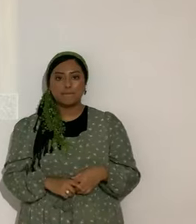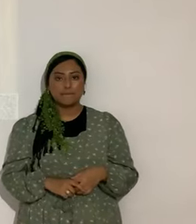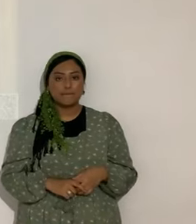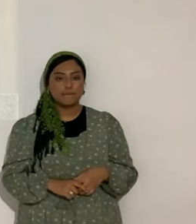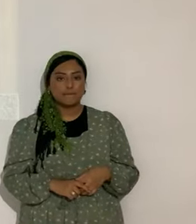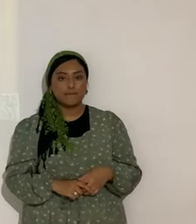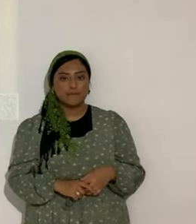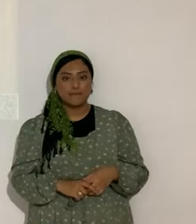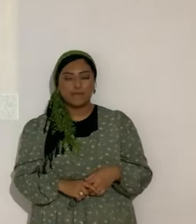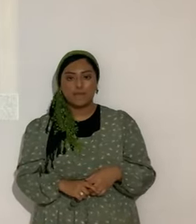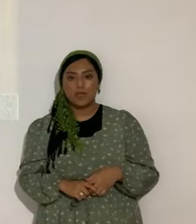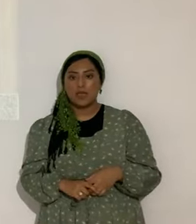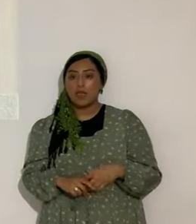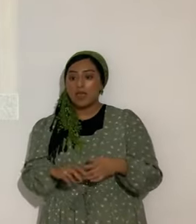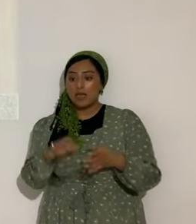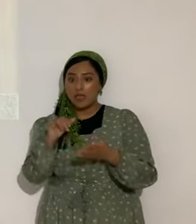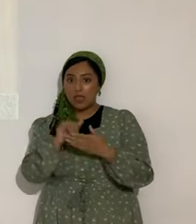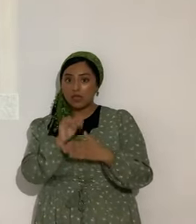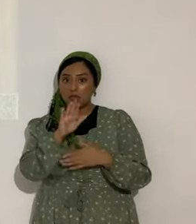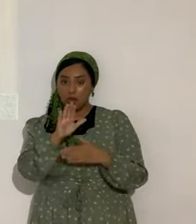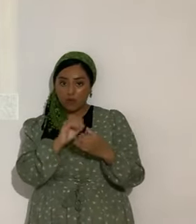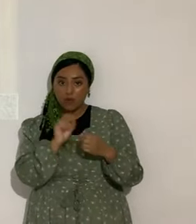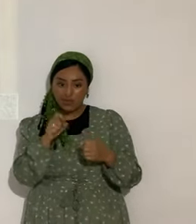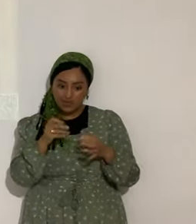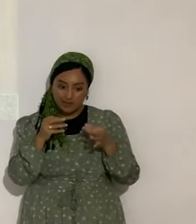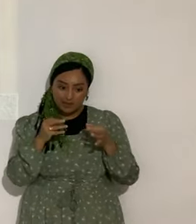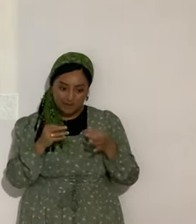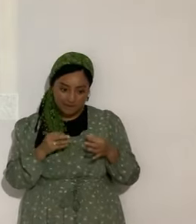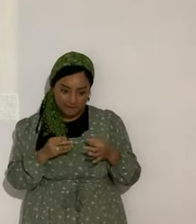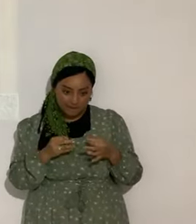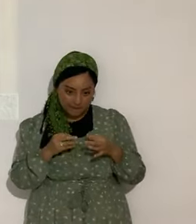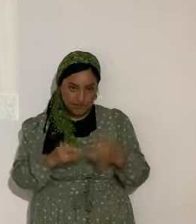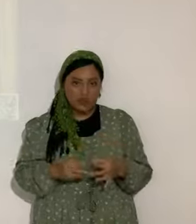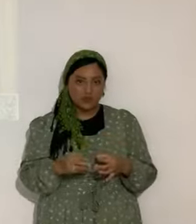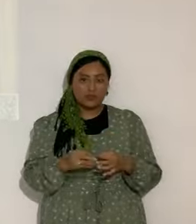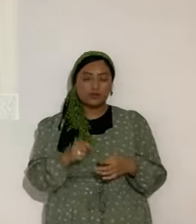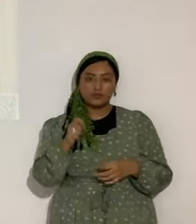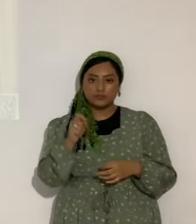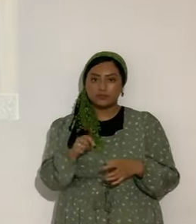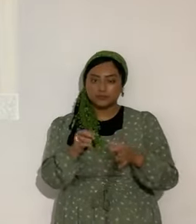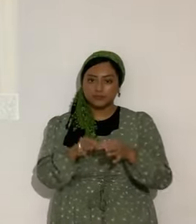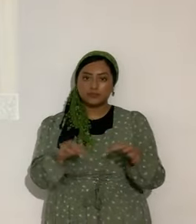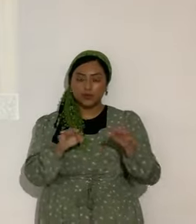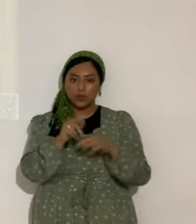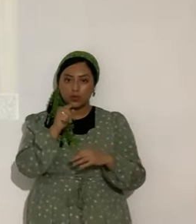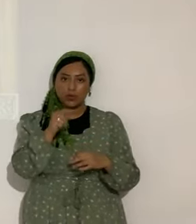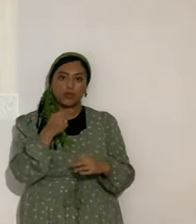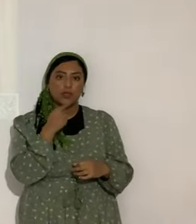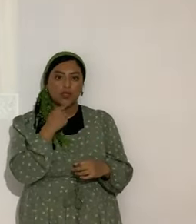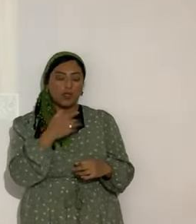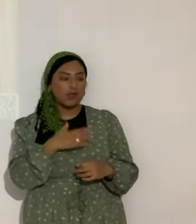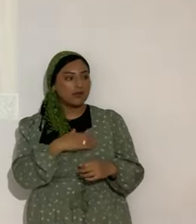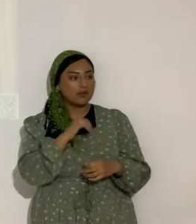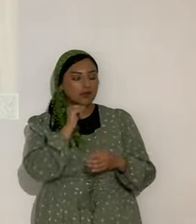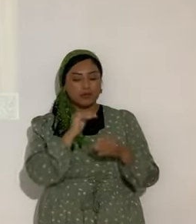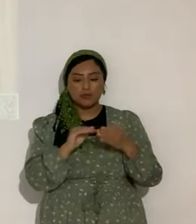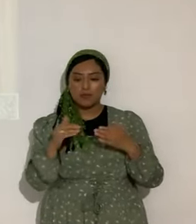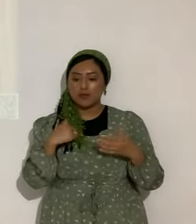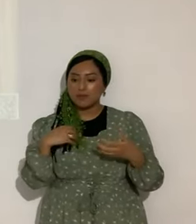Y que eso sea una determinación, una autodeterminación, que tú digas, no permitiré ser derrotado.